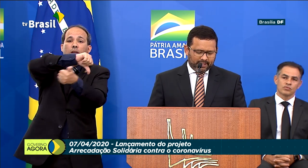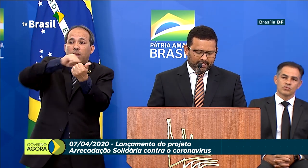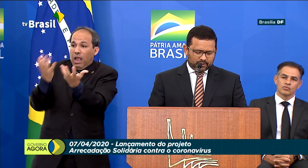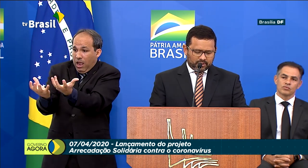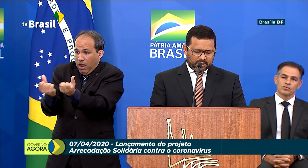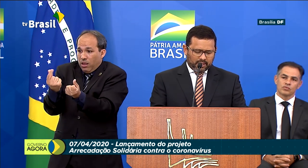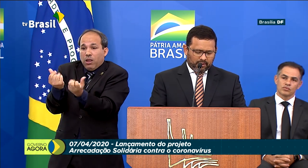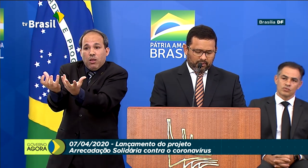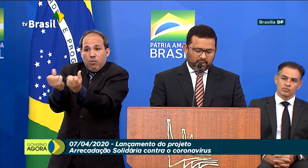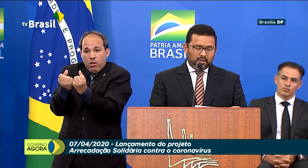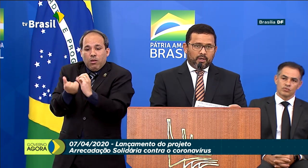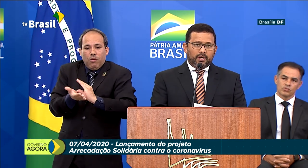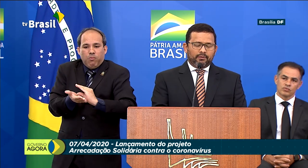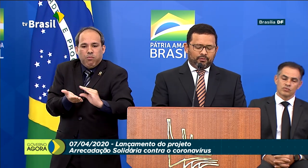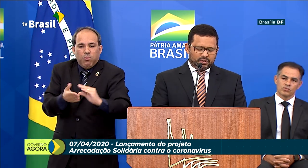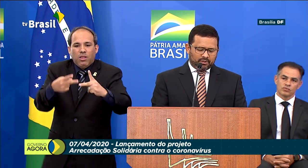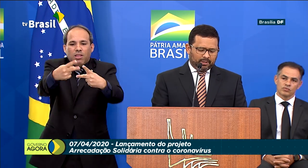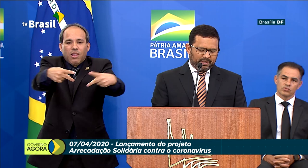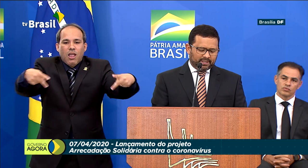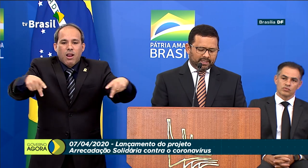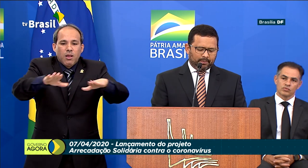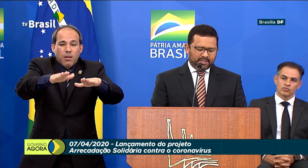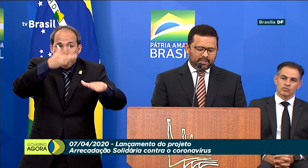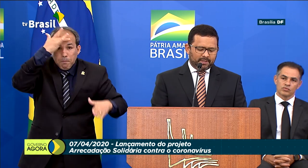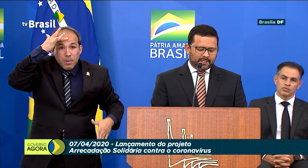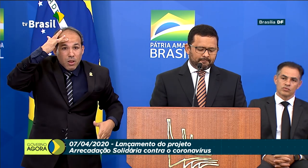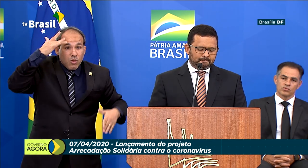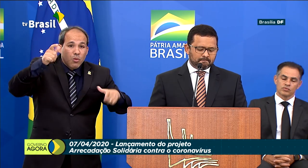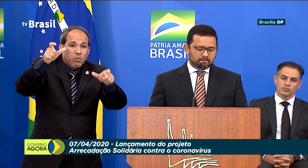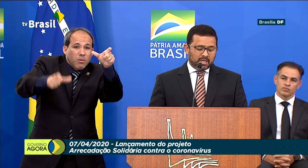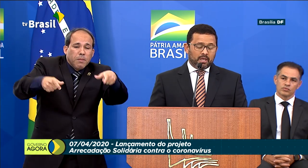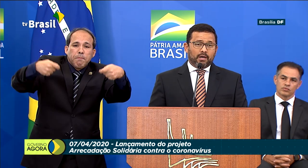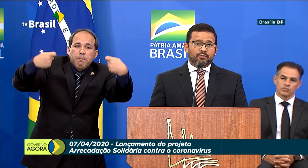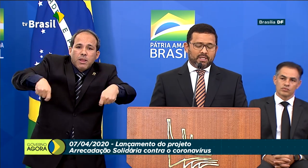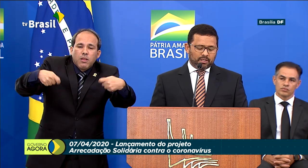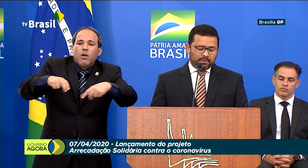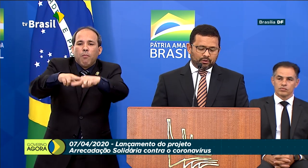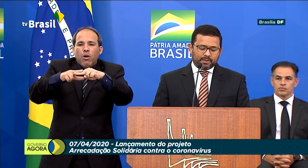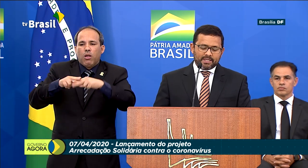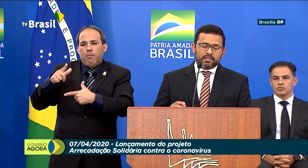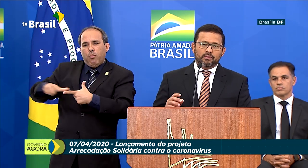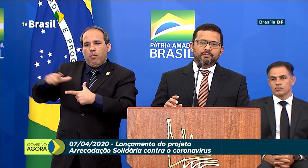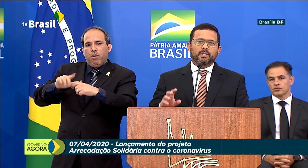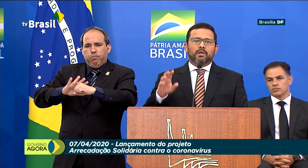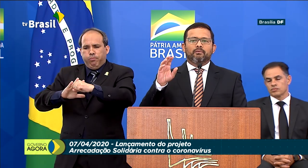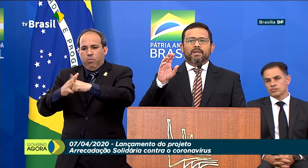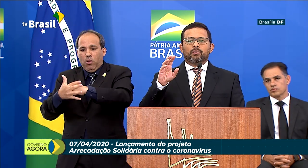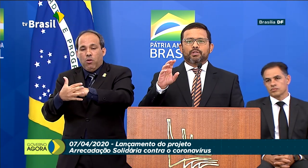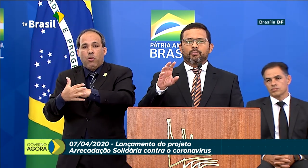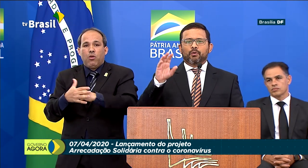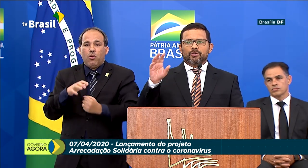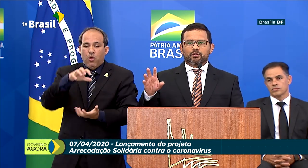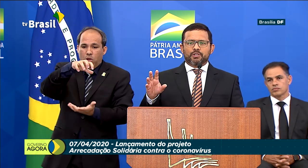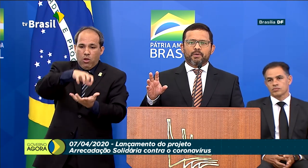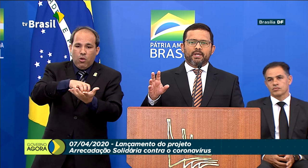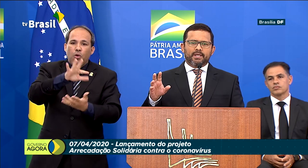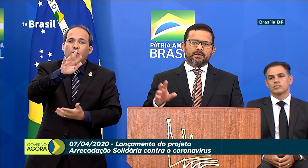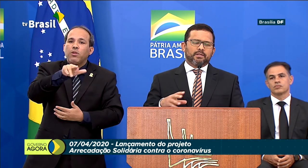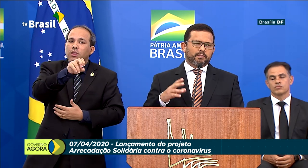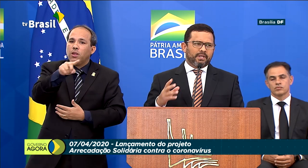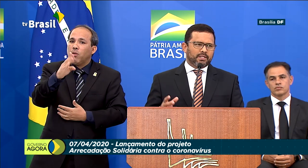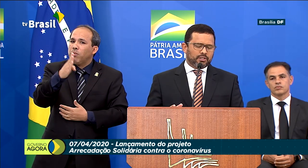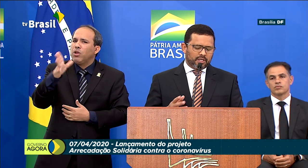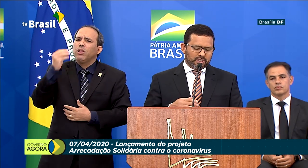vulnerabilidade social em função da pandemia. A Fundação Banco do Brasil vai contribuir com a sua